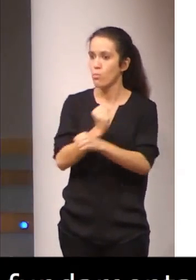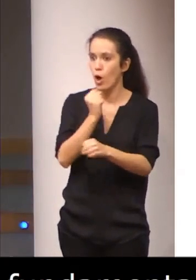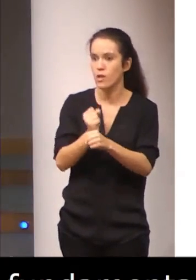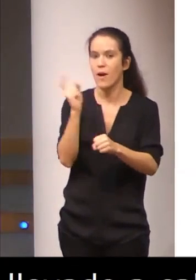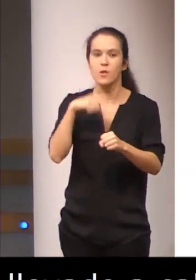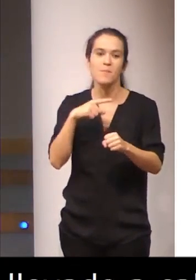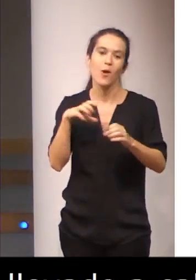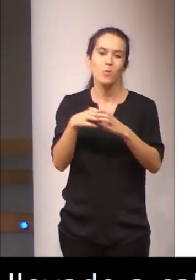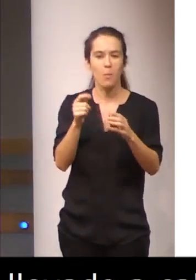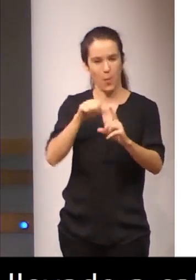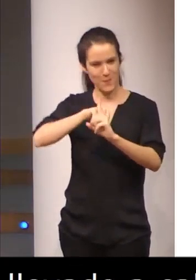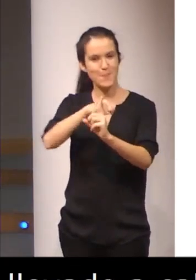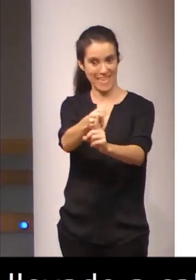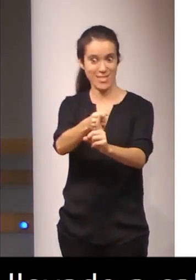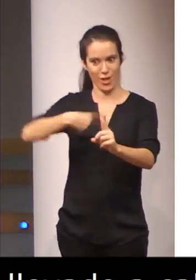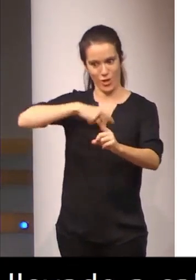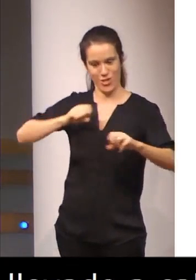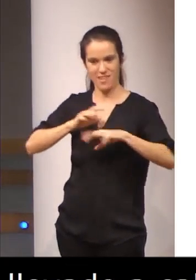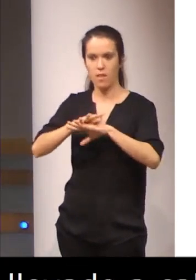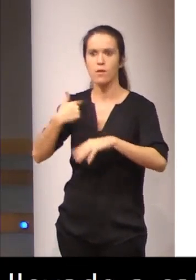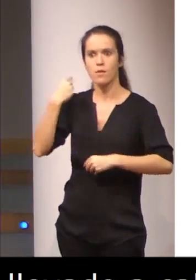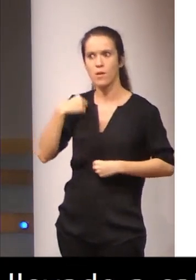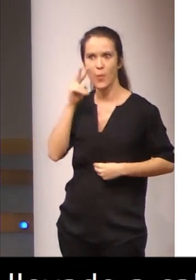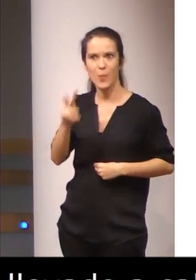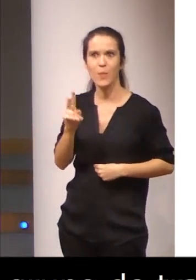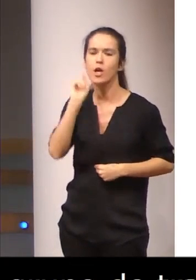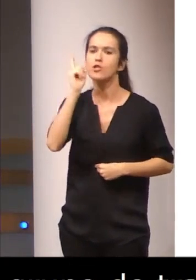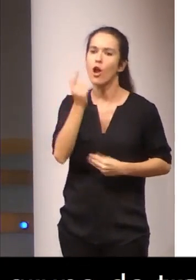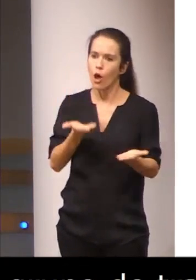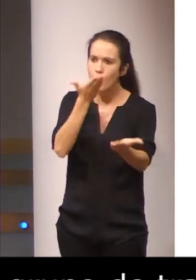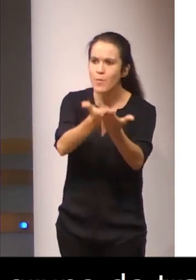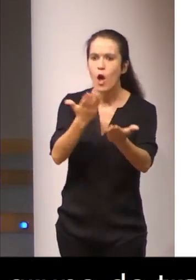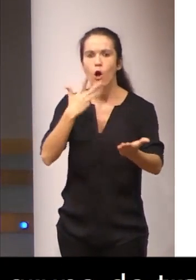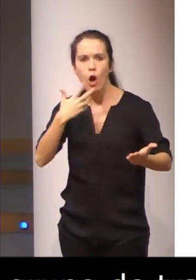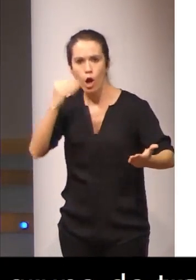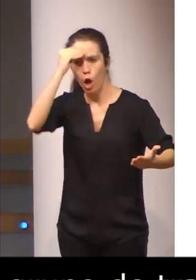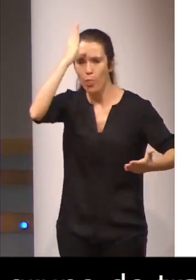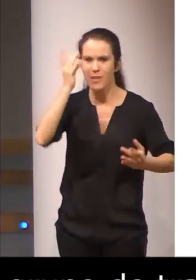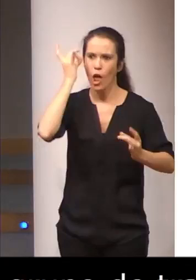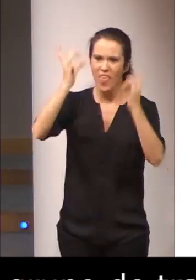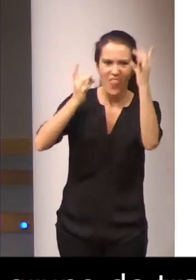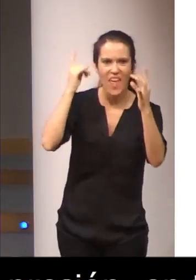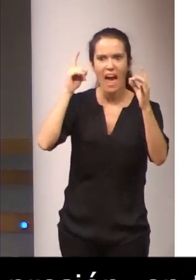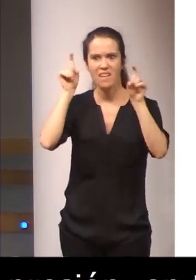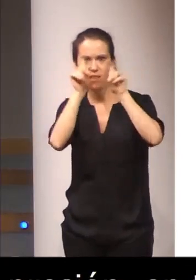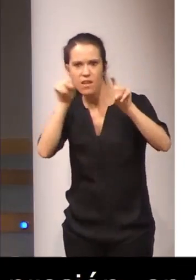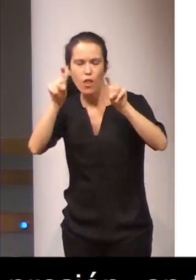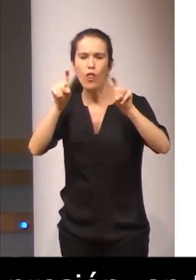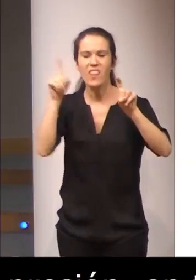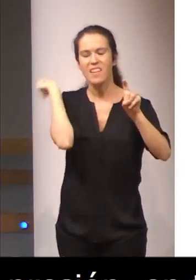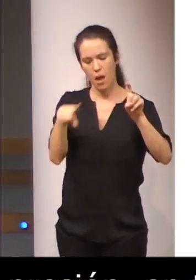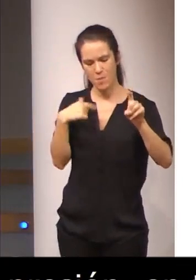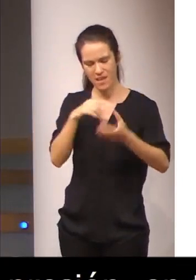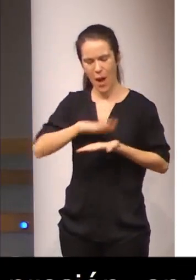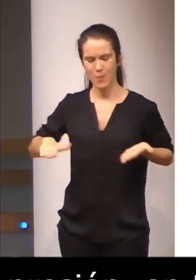presión. En tanto, cuanto, consideramos que, además de aportar conocimiento, ideas, docencia, etcétera, también creo que